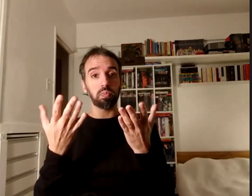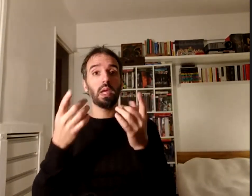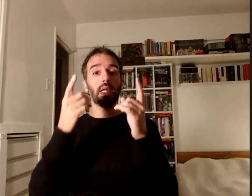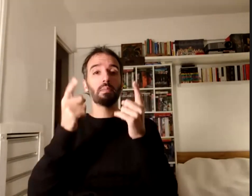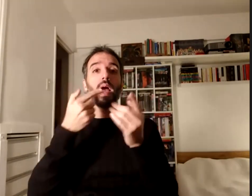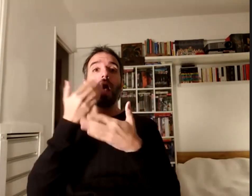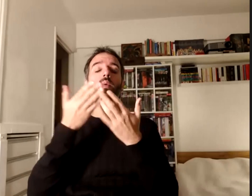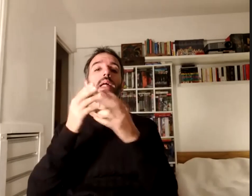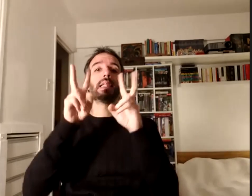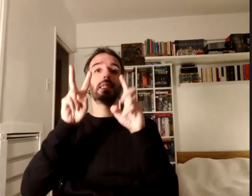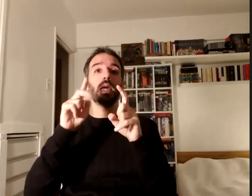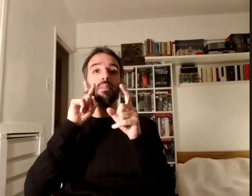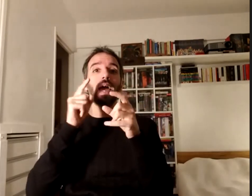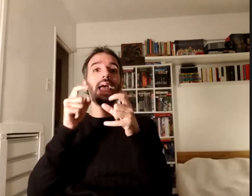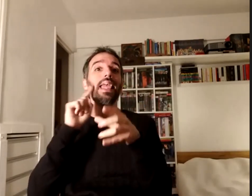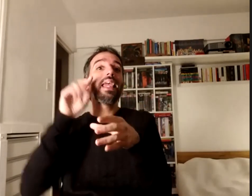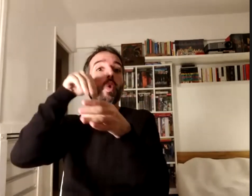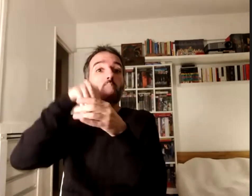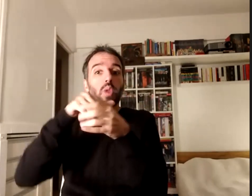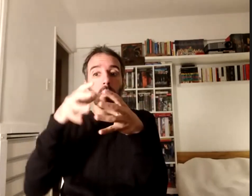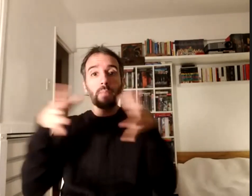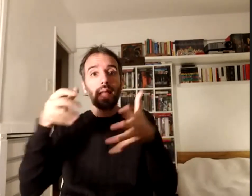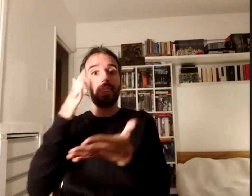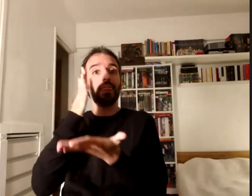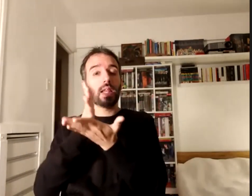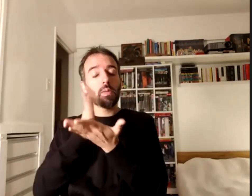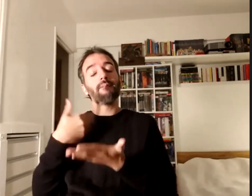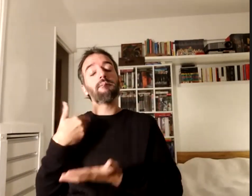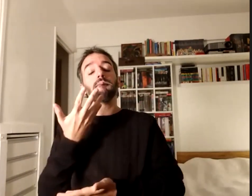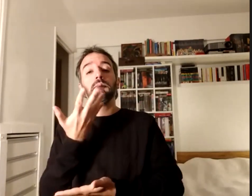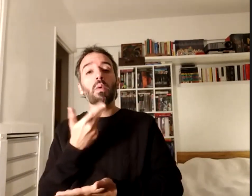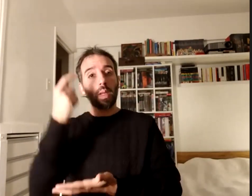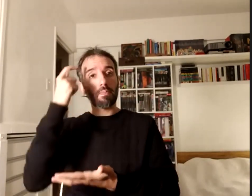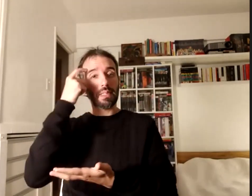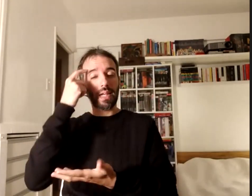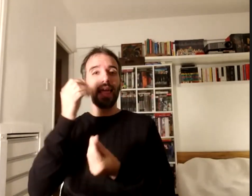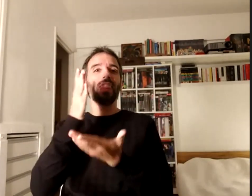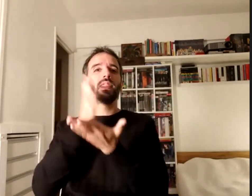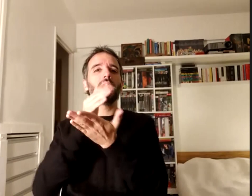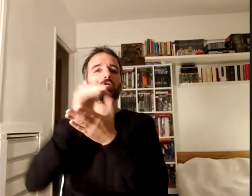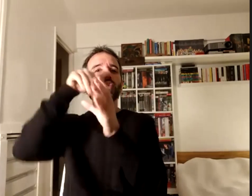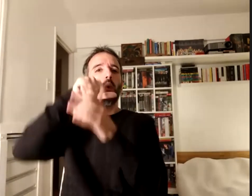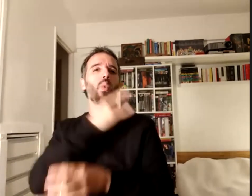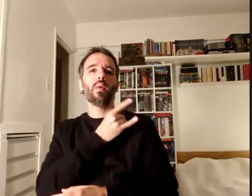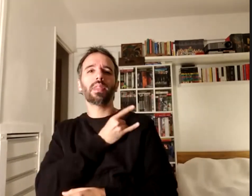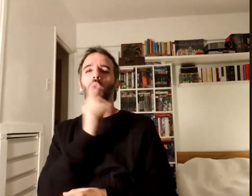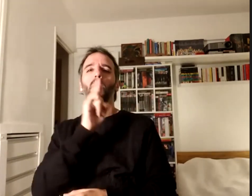ampliación de derechos a mí me gusta pensar que el derecho a la universidad no es simplemente o solamente